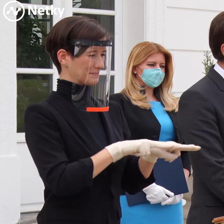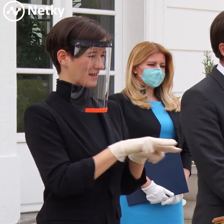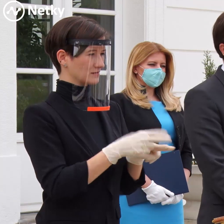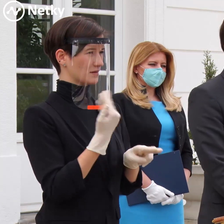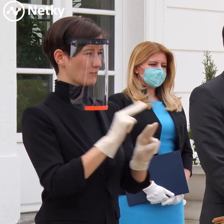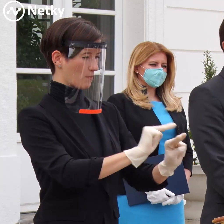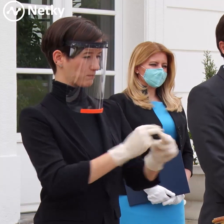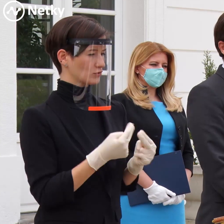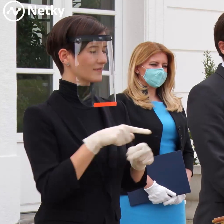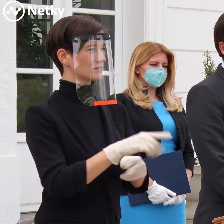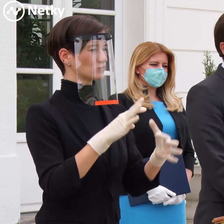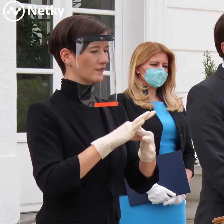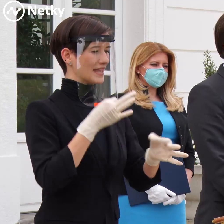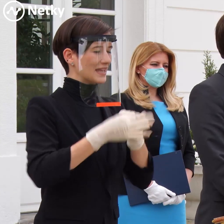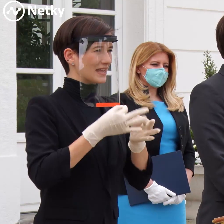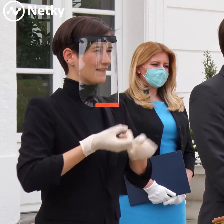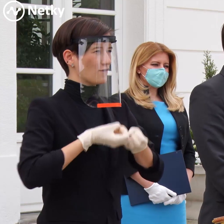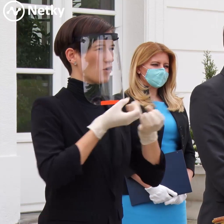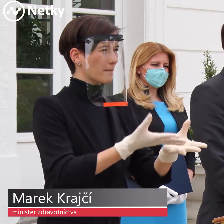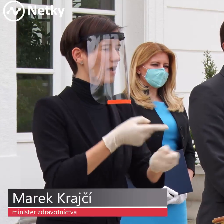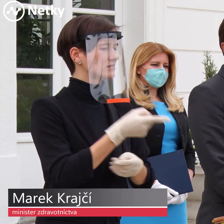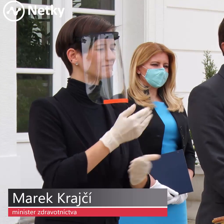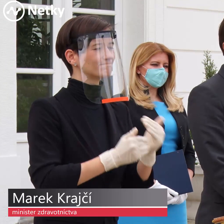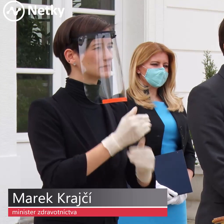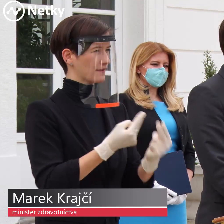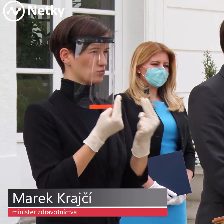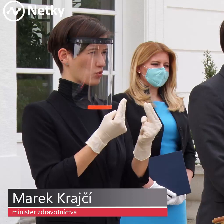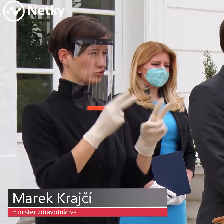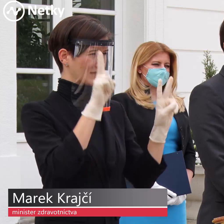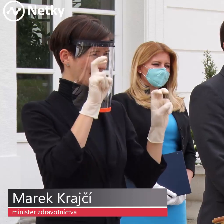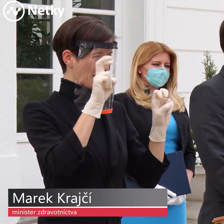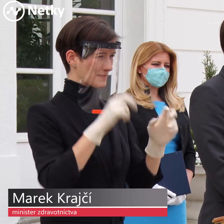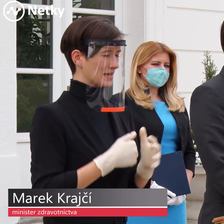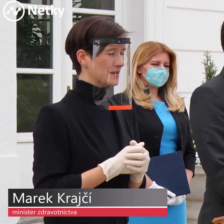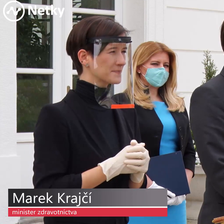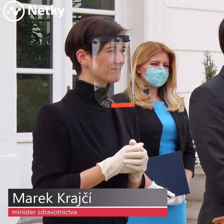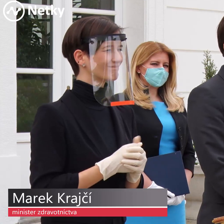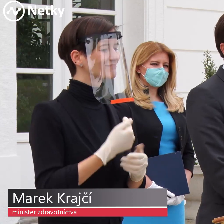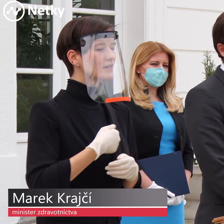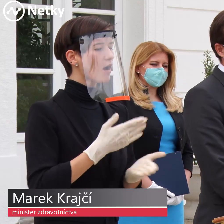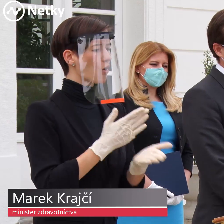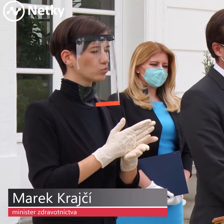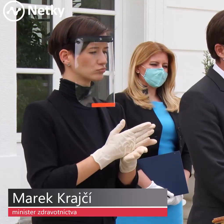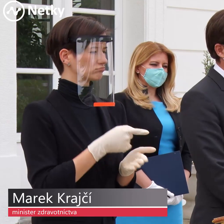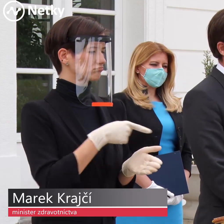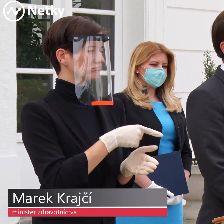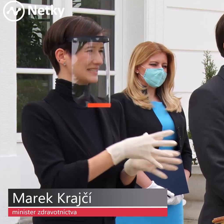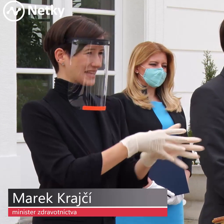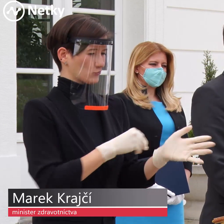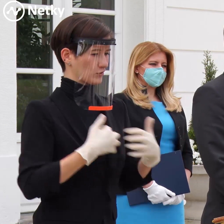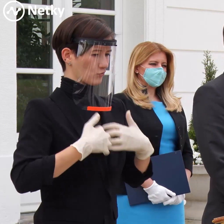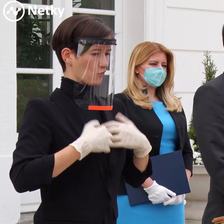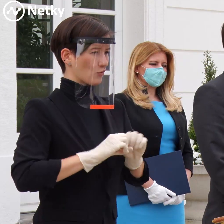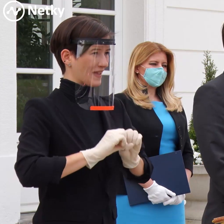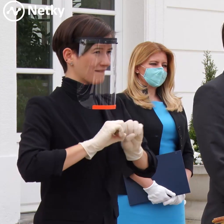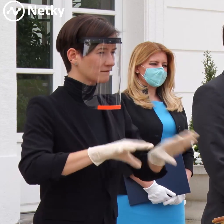sme ju informovali naozaj o tých najzraniteľnejších, na ktorých aj ja od začiatku korony kríze upozorňujem,